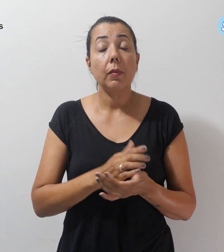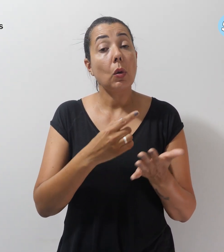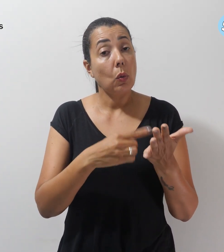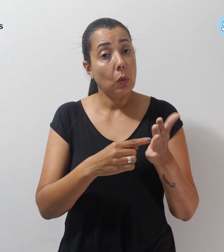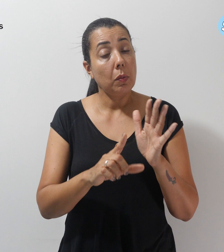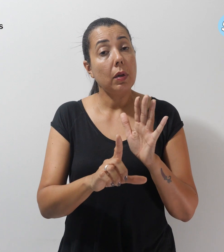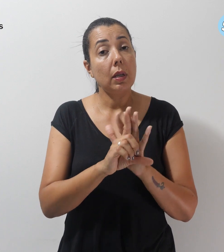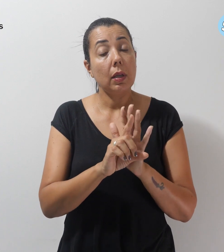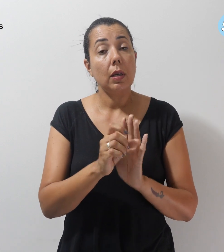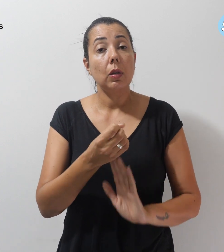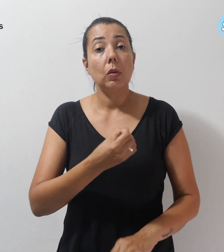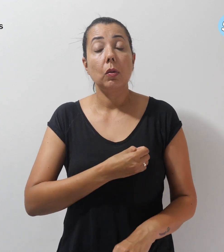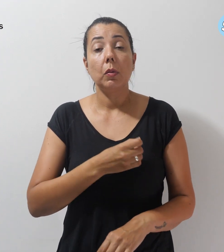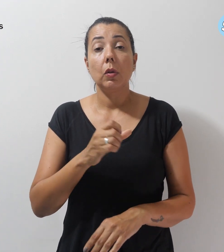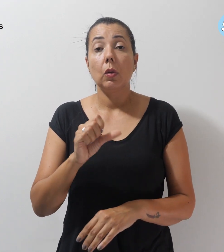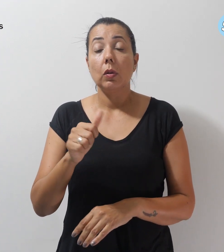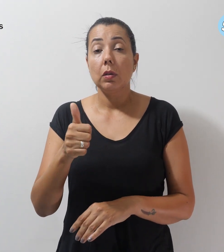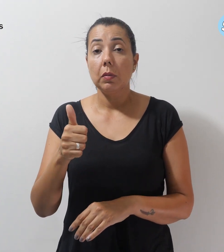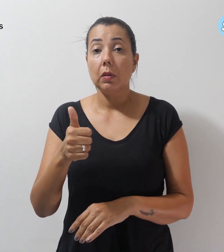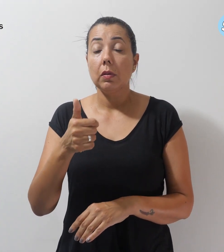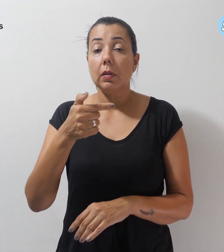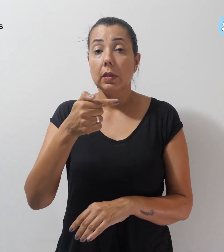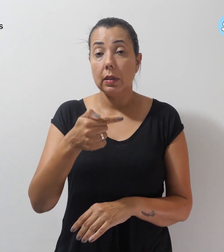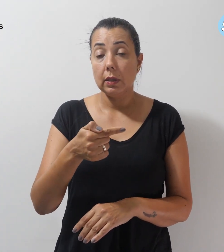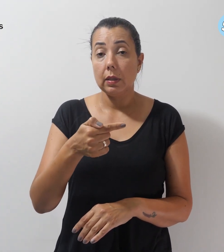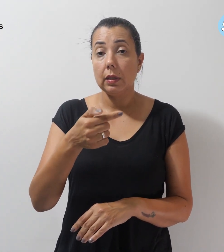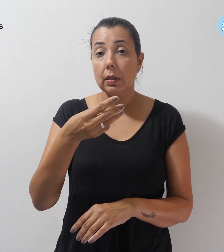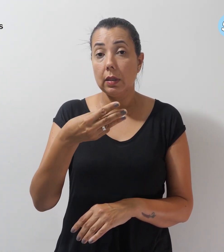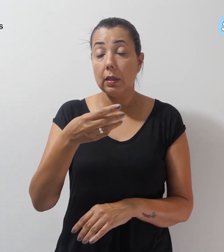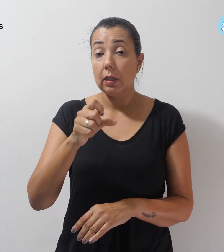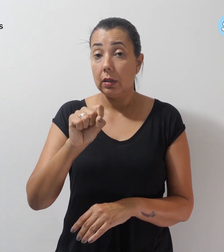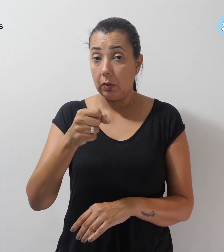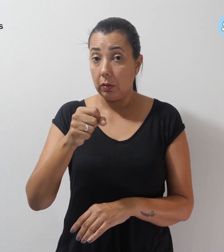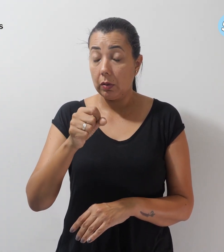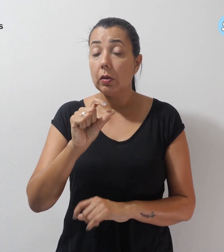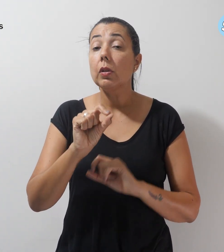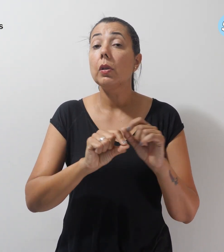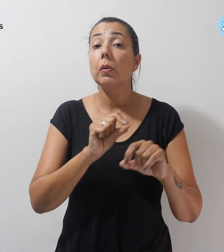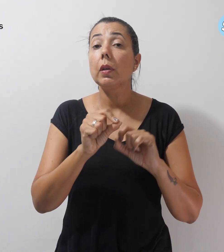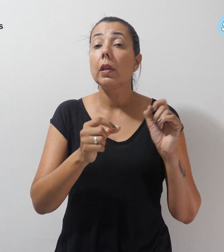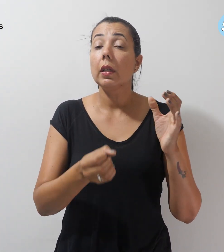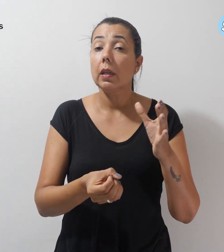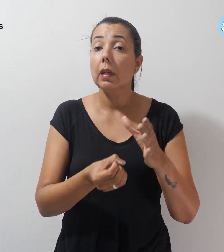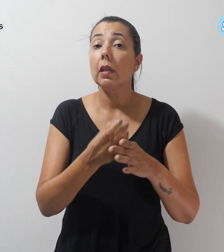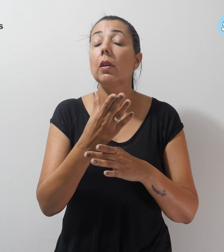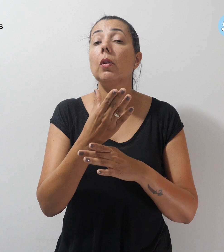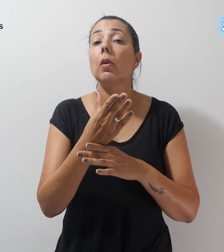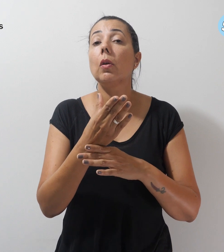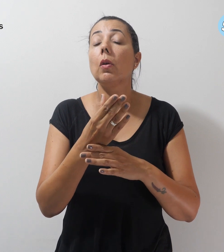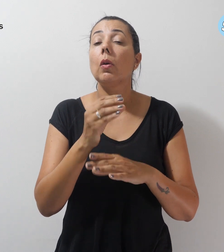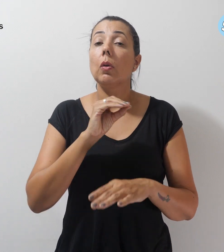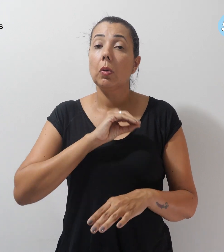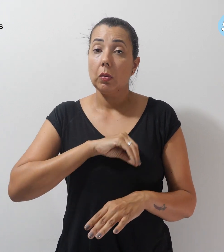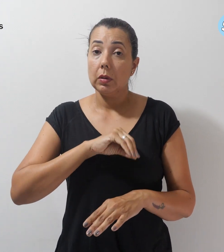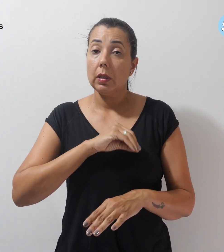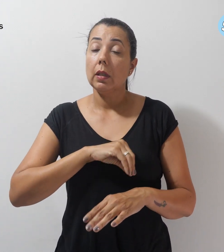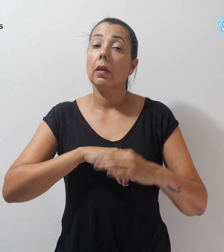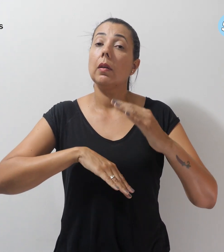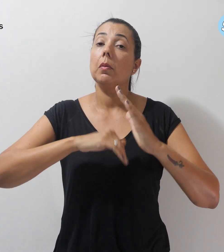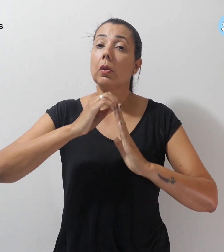Lei de nº 11.738 que instituiu o Piso Salarial Profissional Nacional